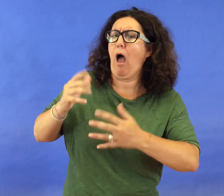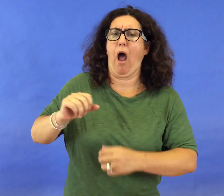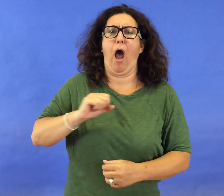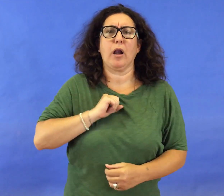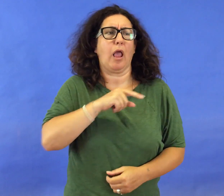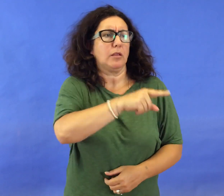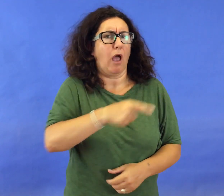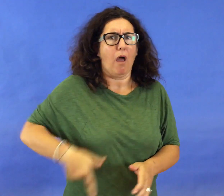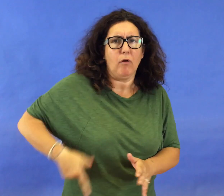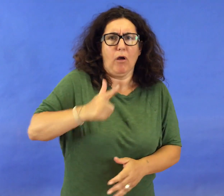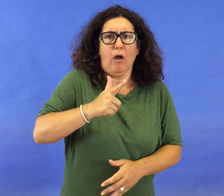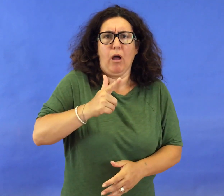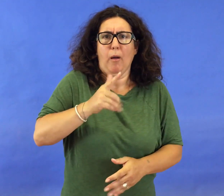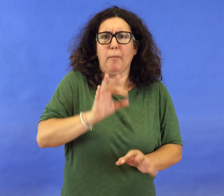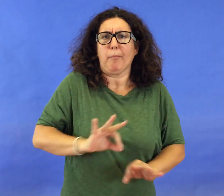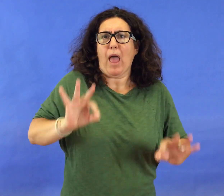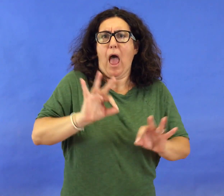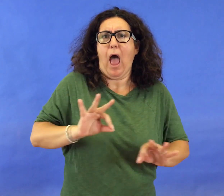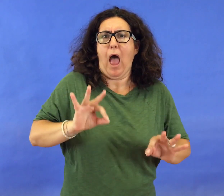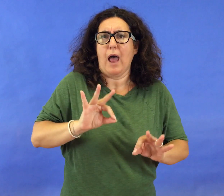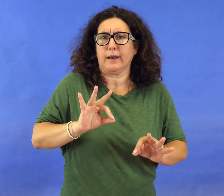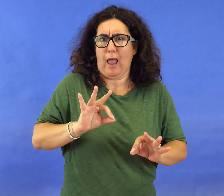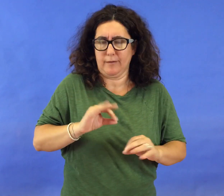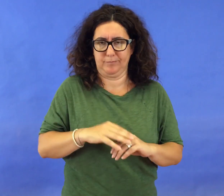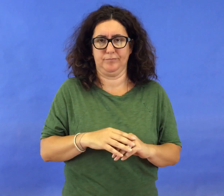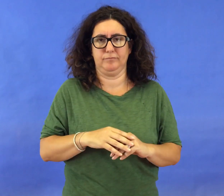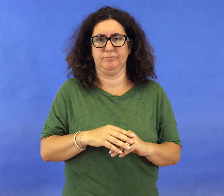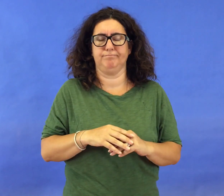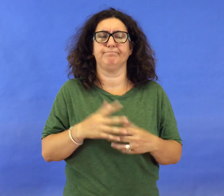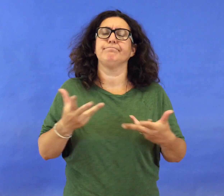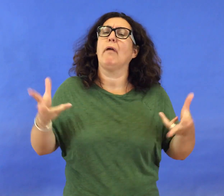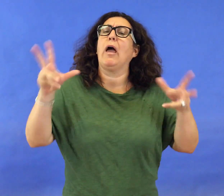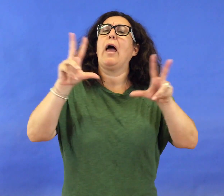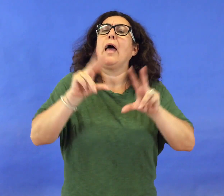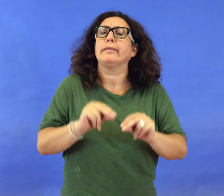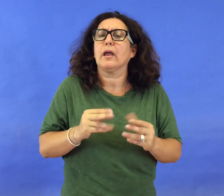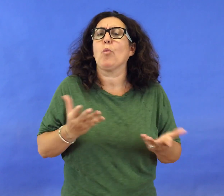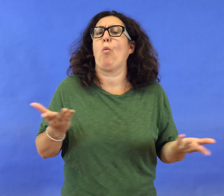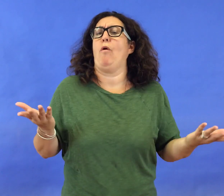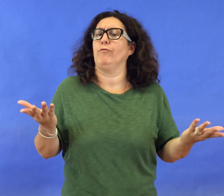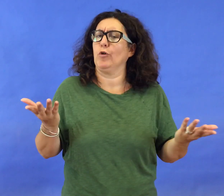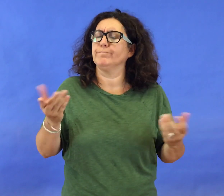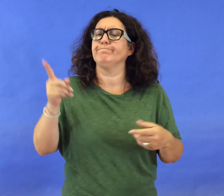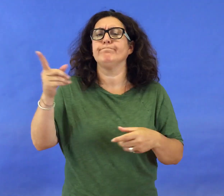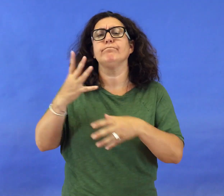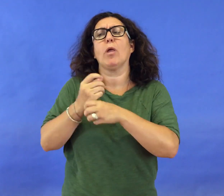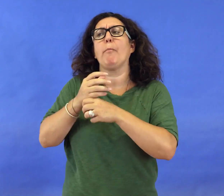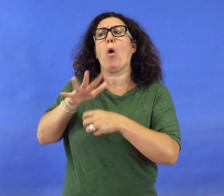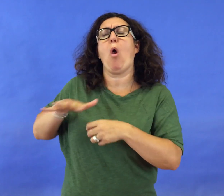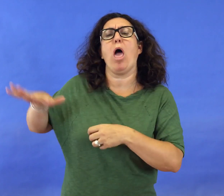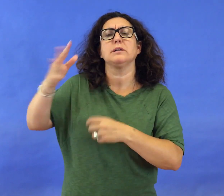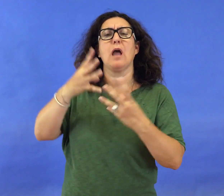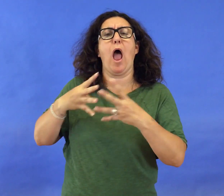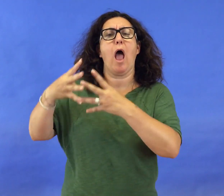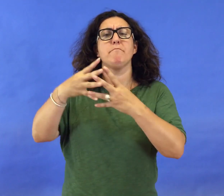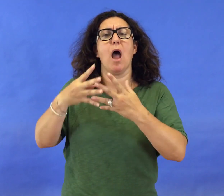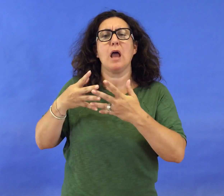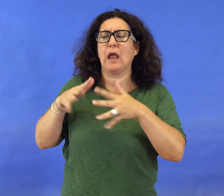Ancora una volta bisogna parlare delle brutali procedure adoperate dalle forze militari americane per far rispettare il codice della